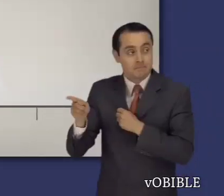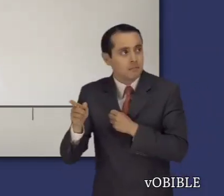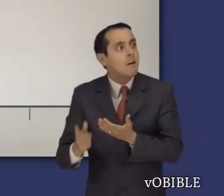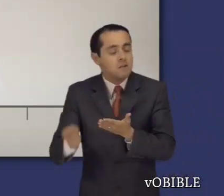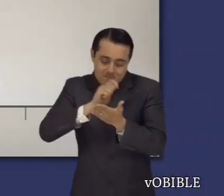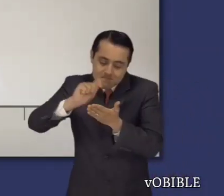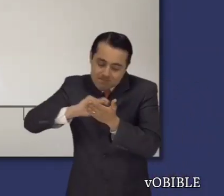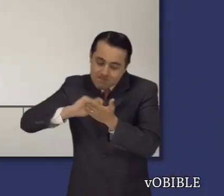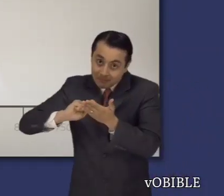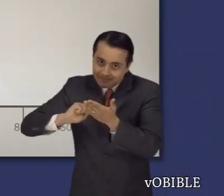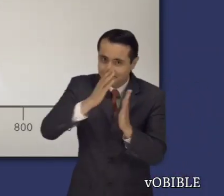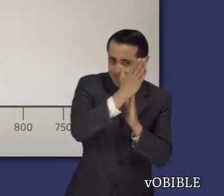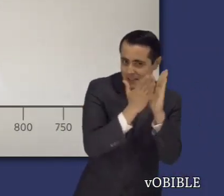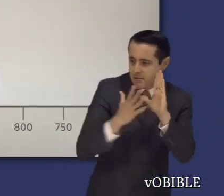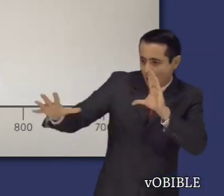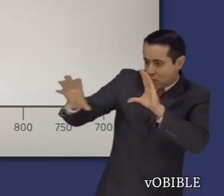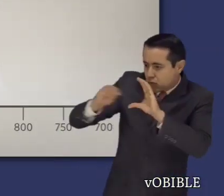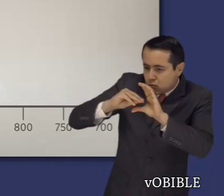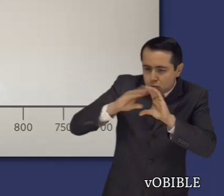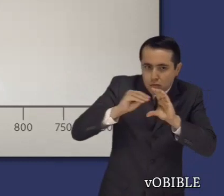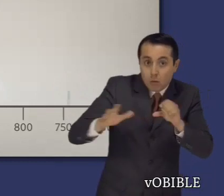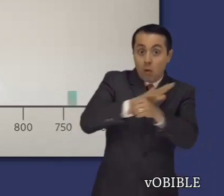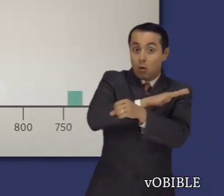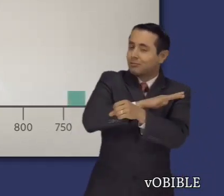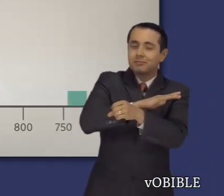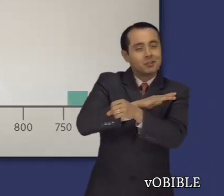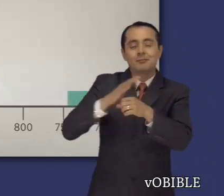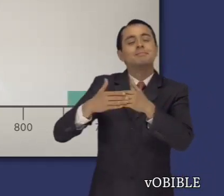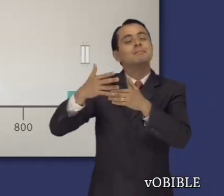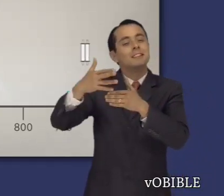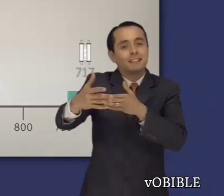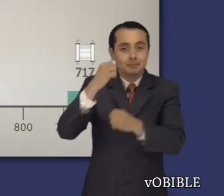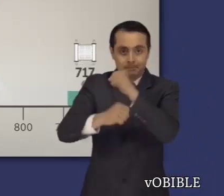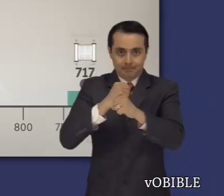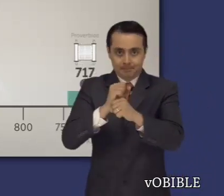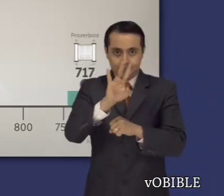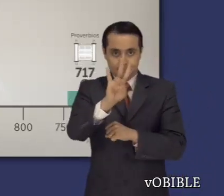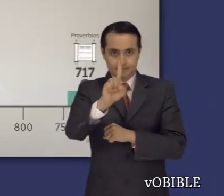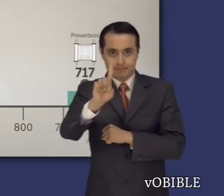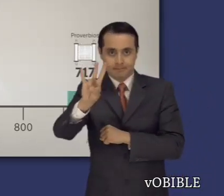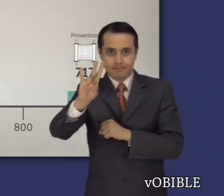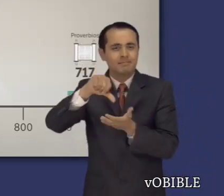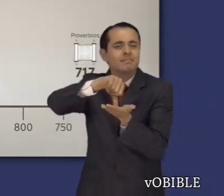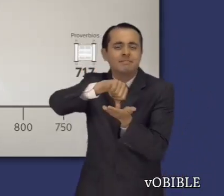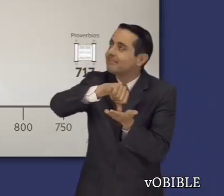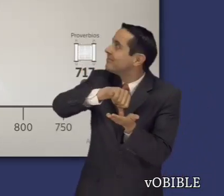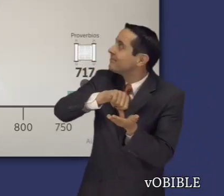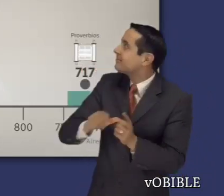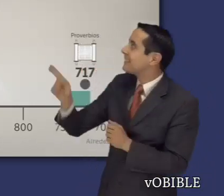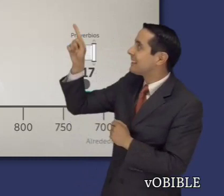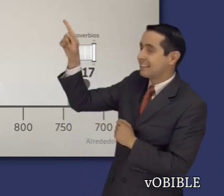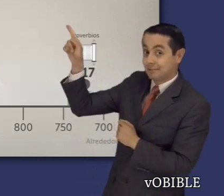Sin embargo, parece que fueron compilados en un solo libro alrededor del año 717 antes de la Era